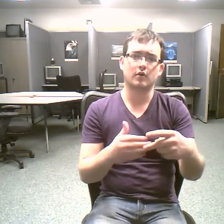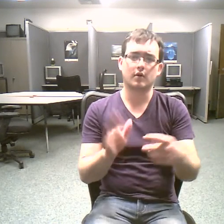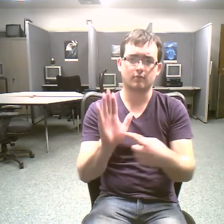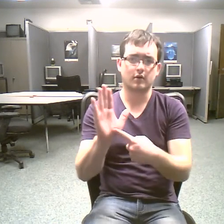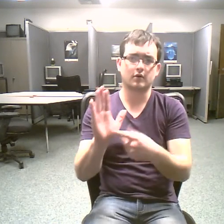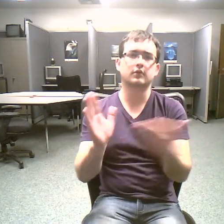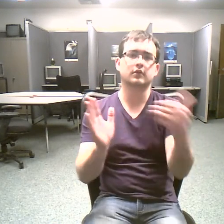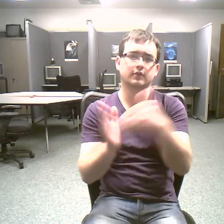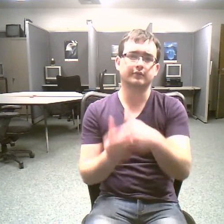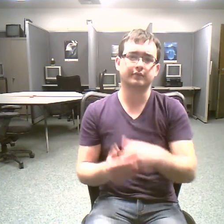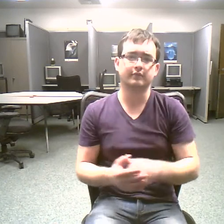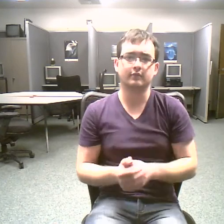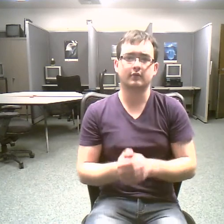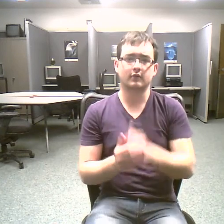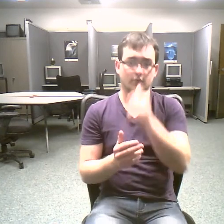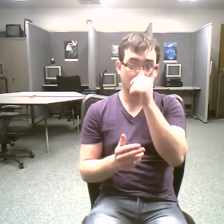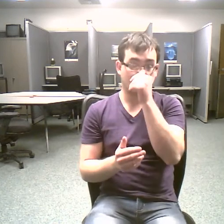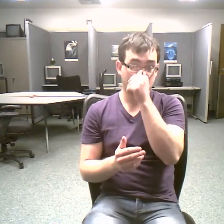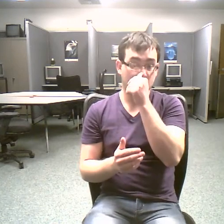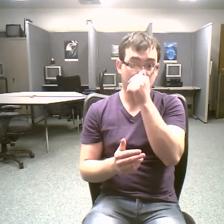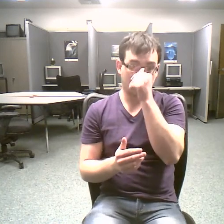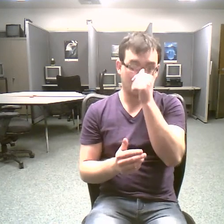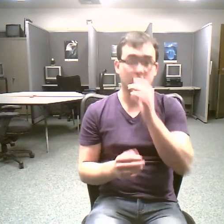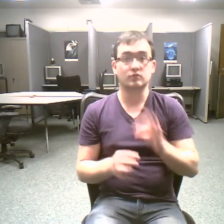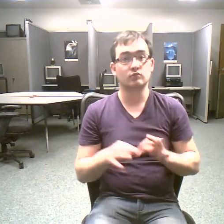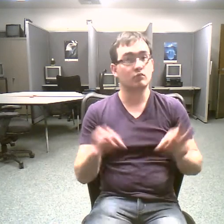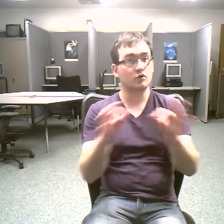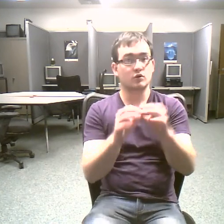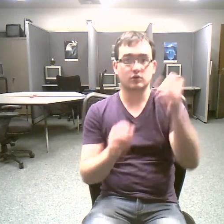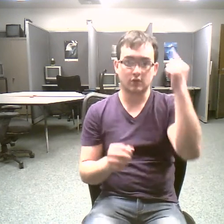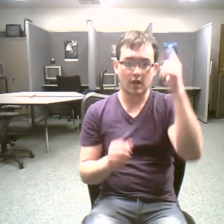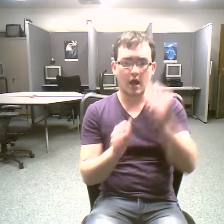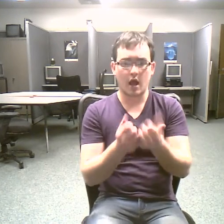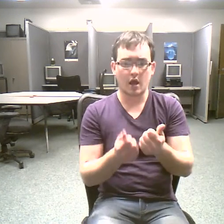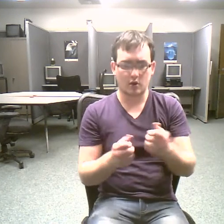only then can citizens make informed judgments that affect our planet